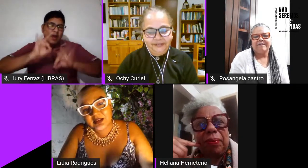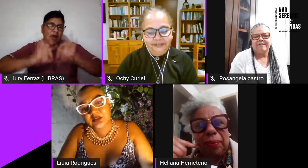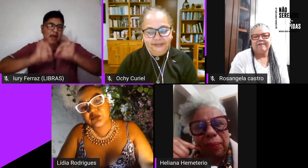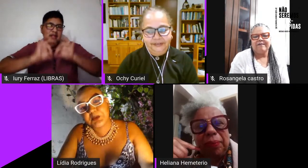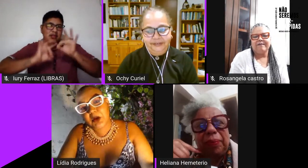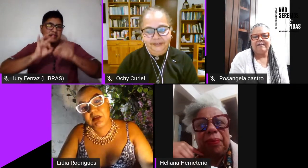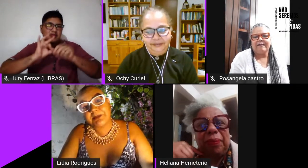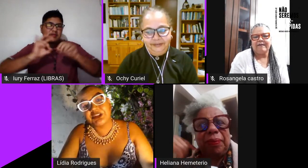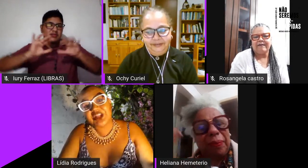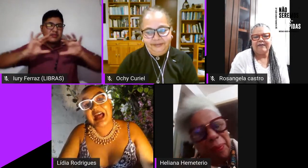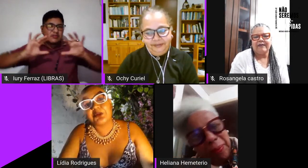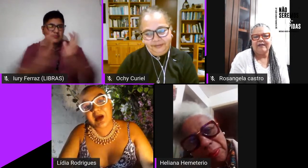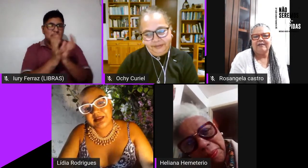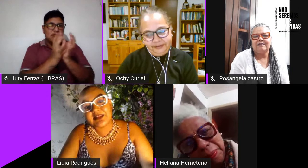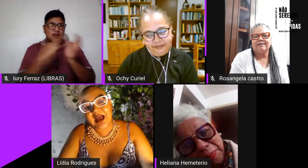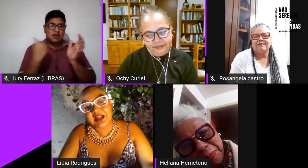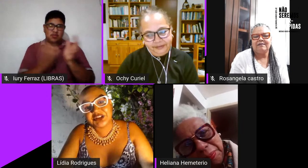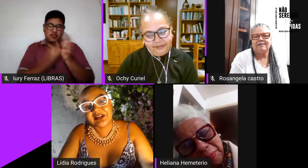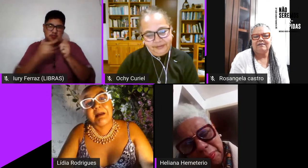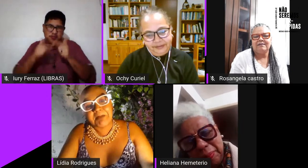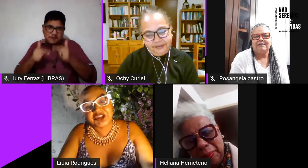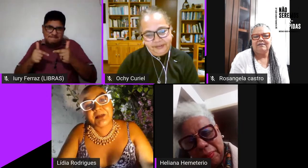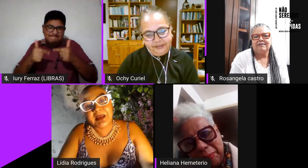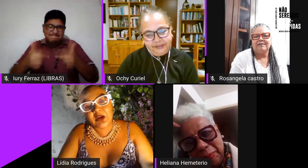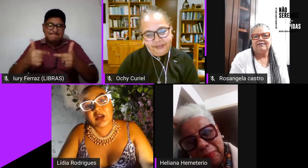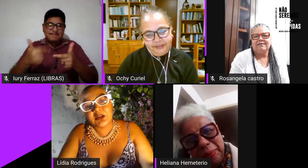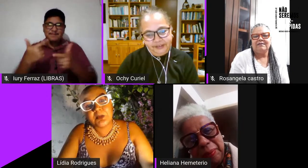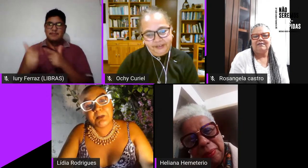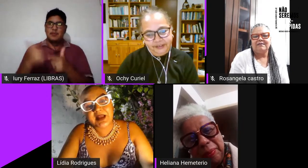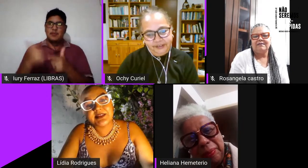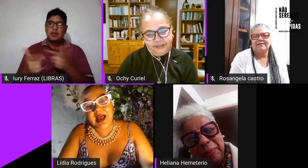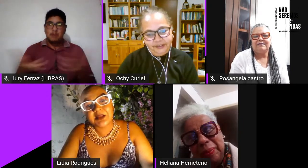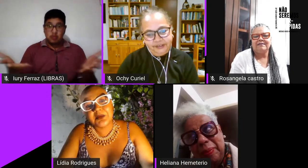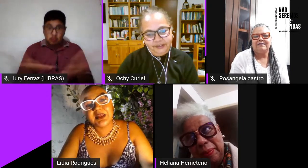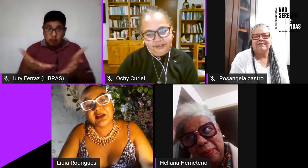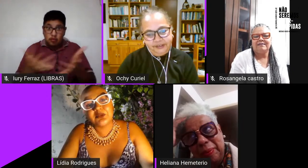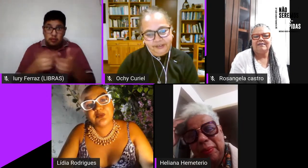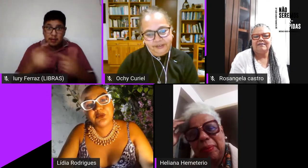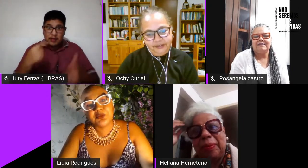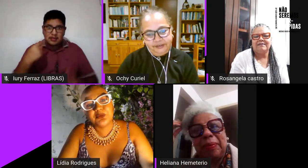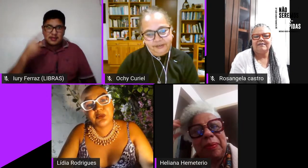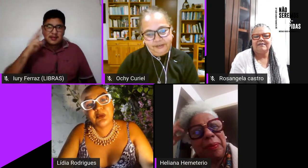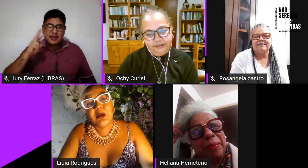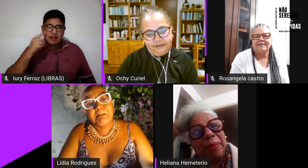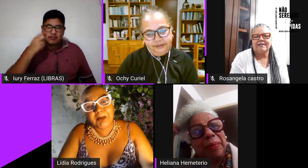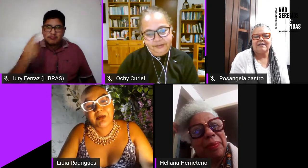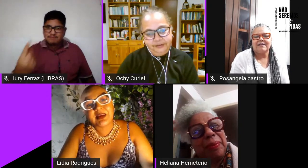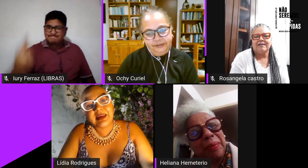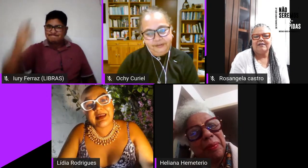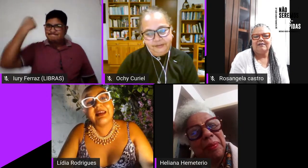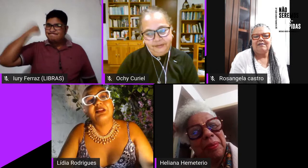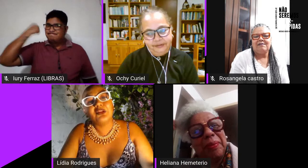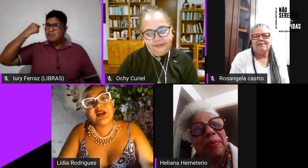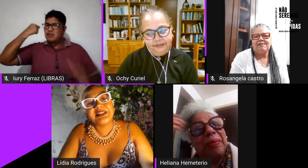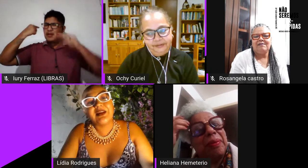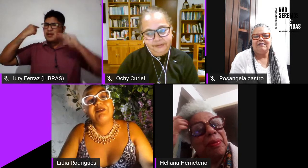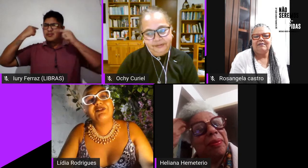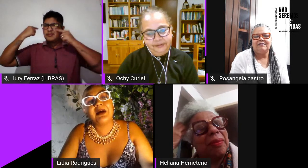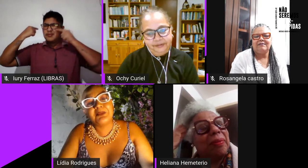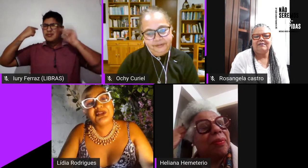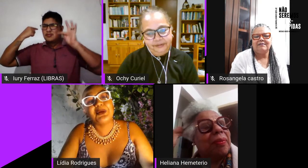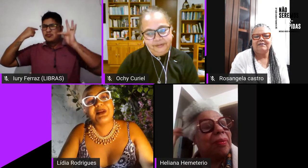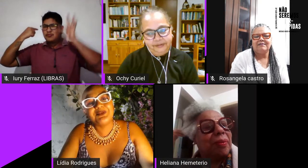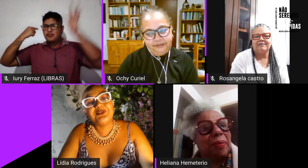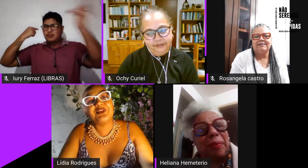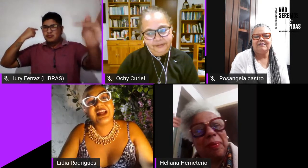a gente enfrentando os problemas da atualidade mas também olhando para o passado e mirando o futuro porque nós